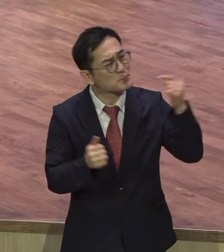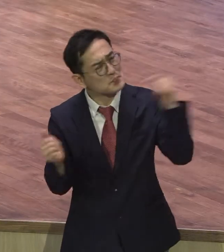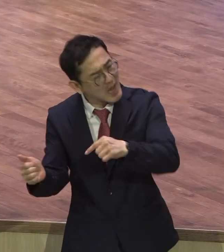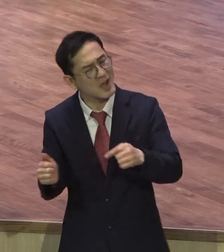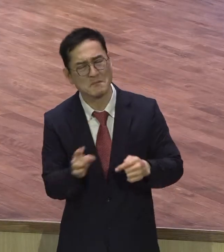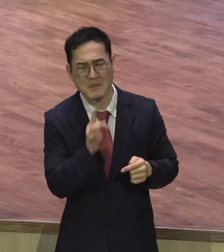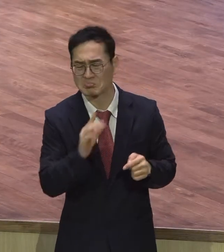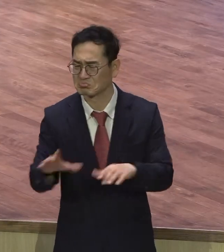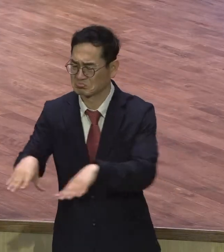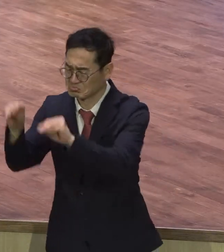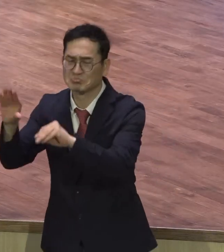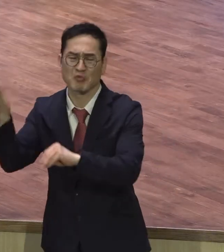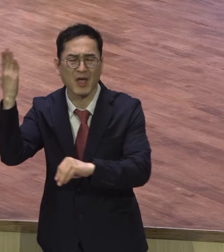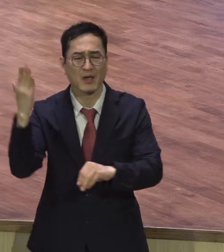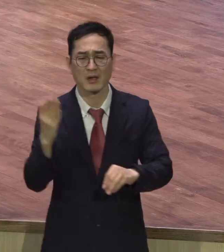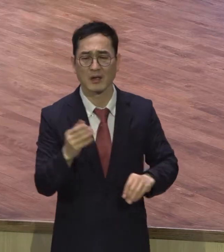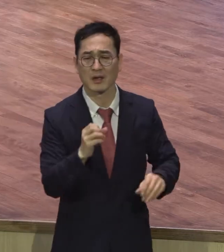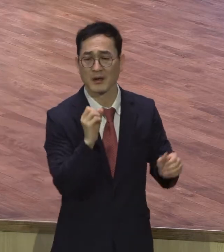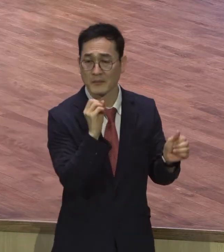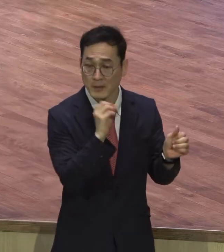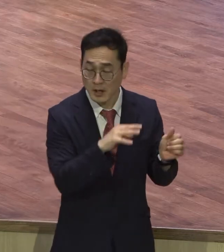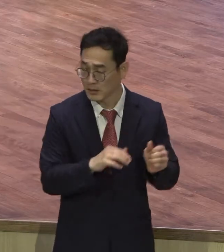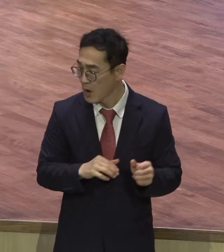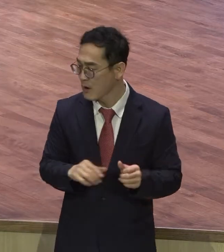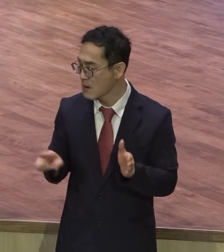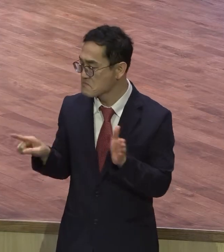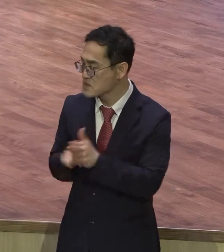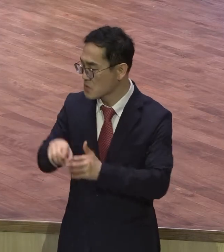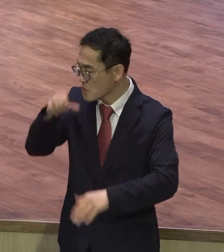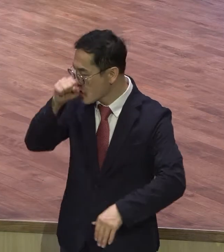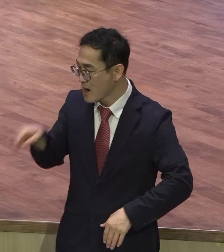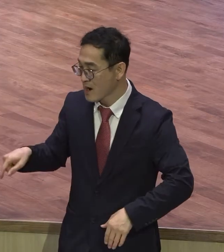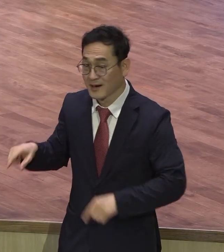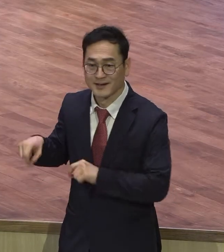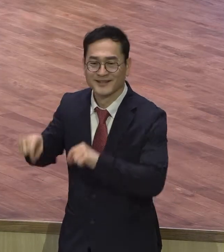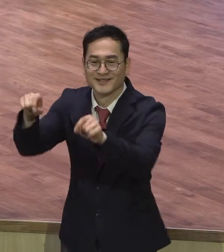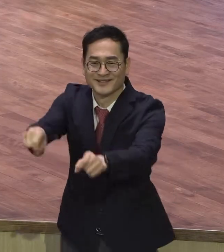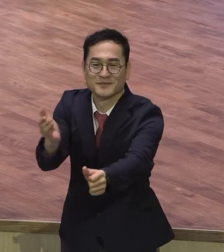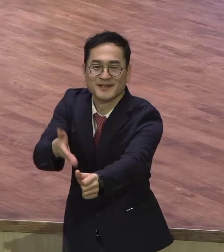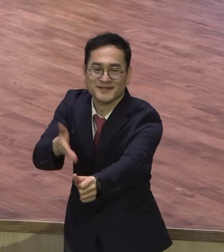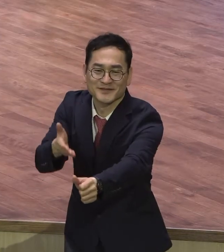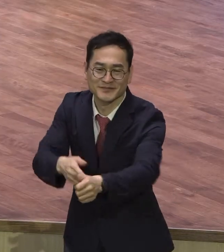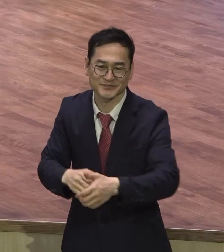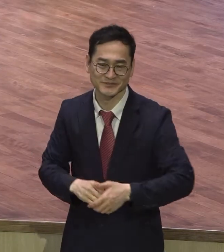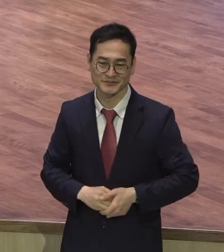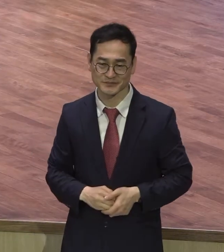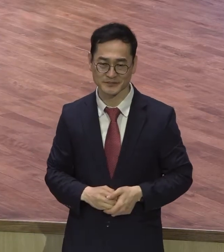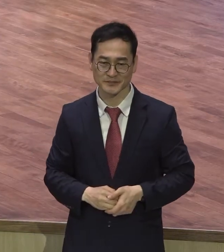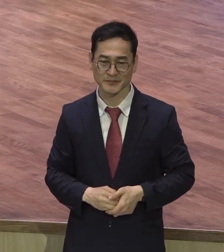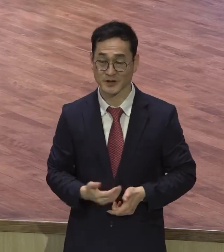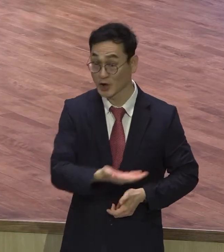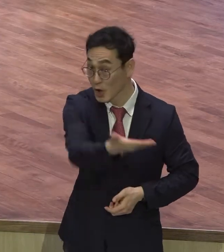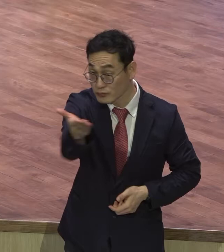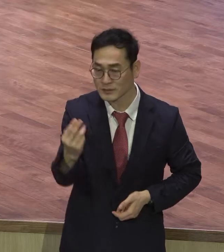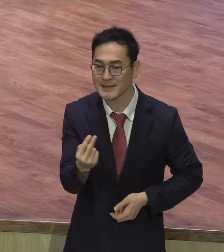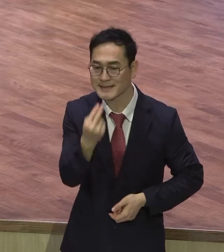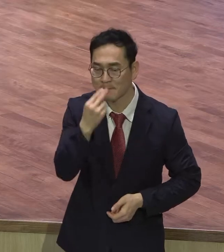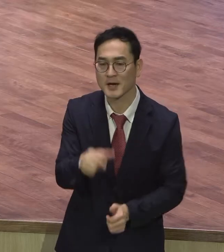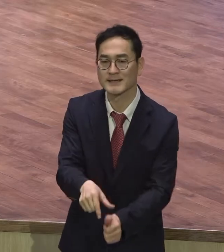백부장의 큰 믿음을 본받으시기 바랍니다. 그래서 생명 살리는 이사 제자로